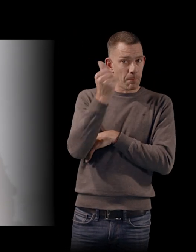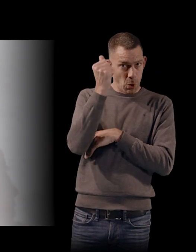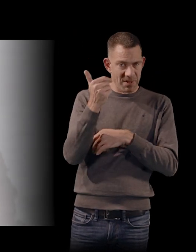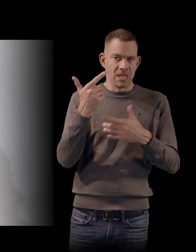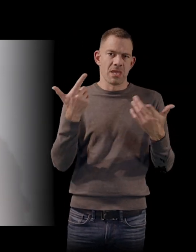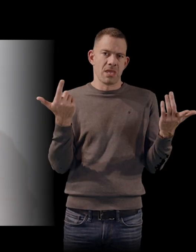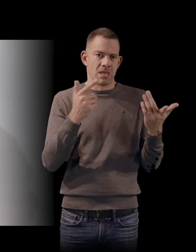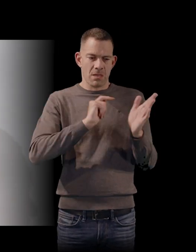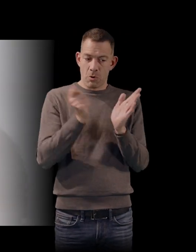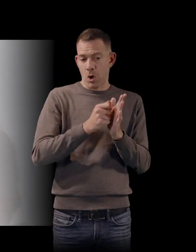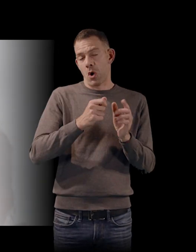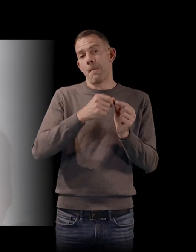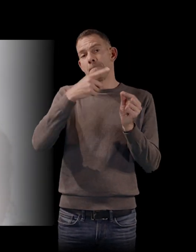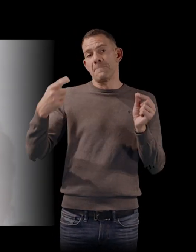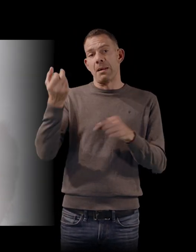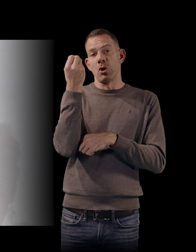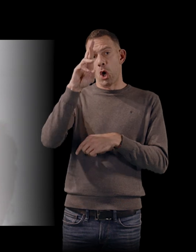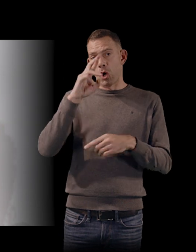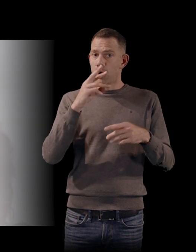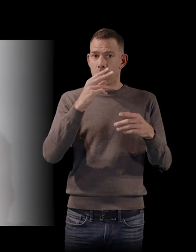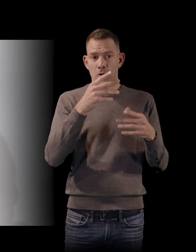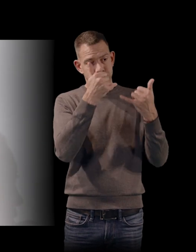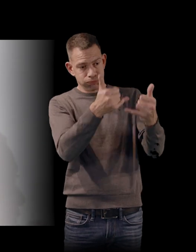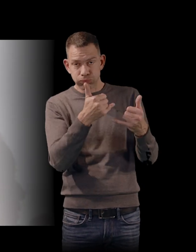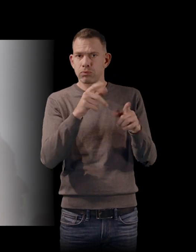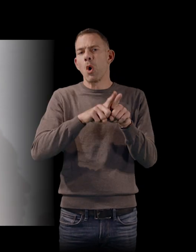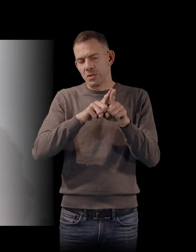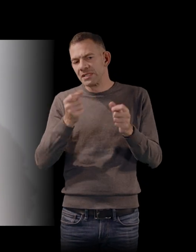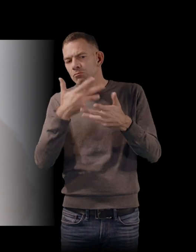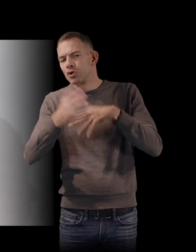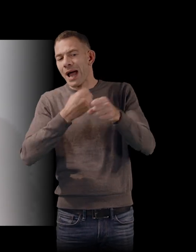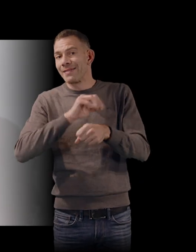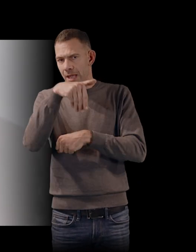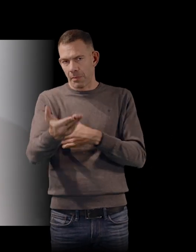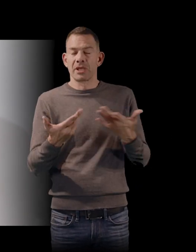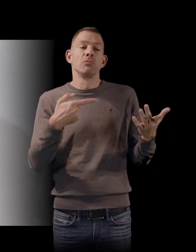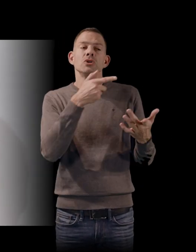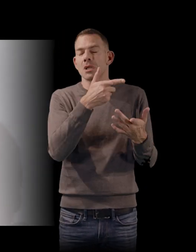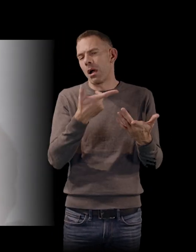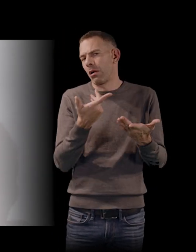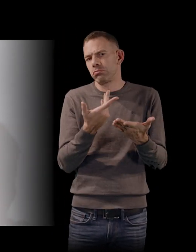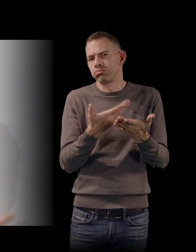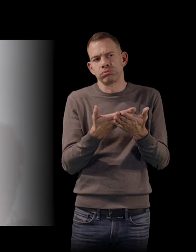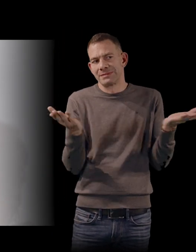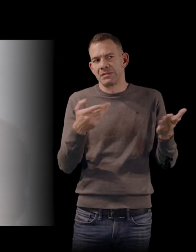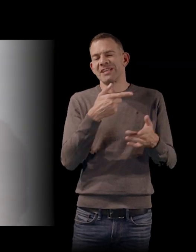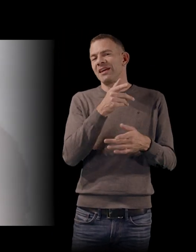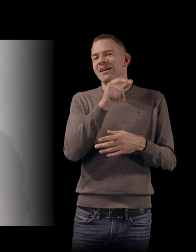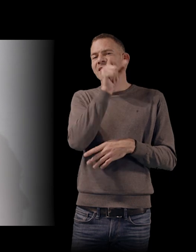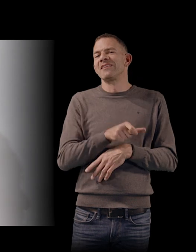quelques années plus tard. Donc ça, c'est aussi très significatif. C'est des interviews de François Chalet. Donc là, c'est toute une époque qui revit quand on